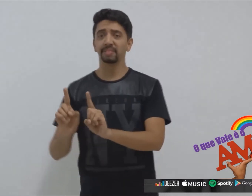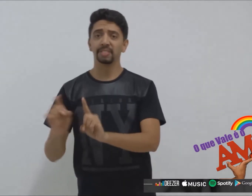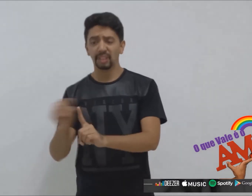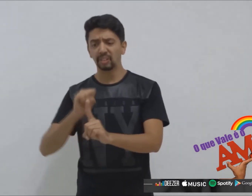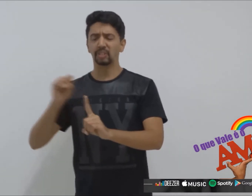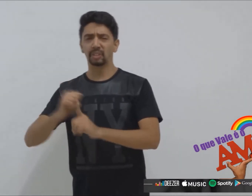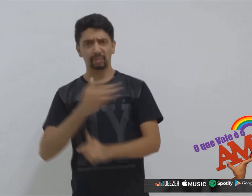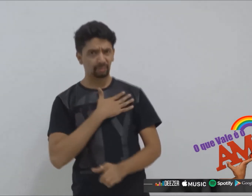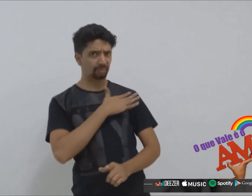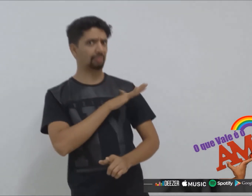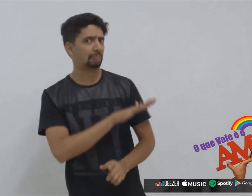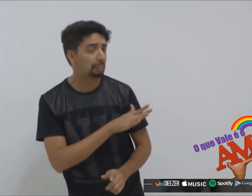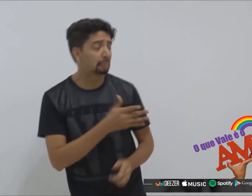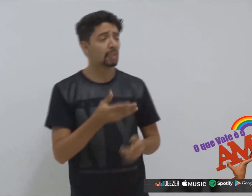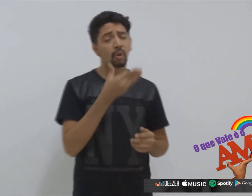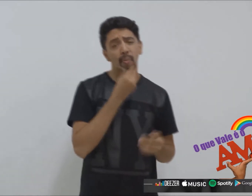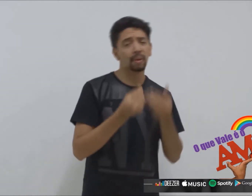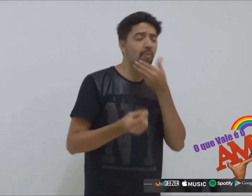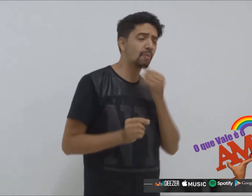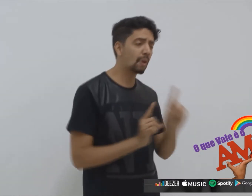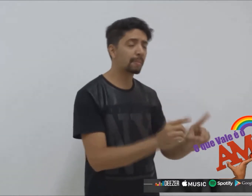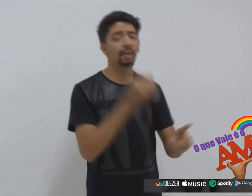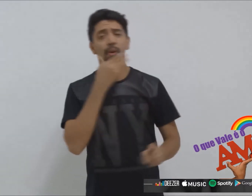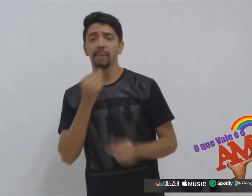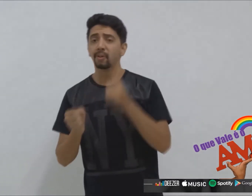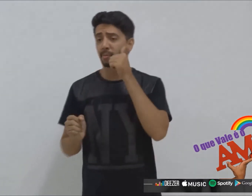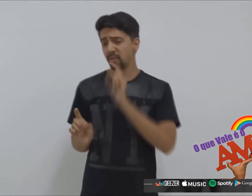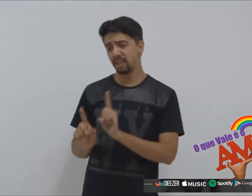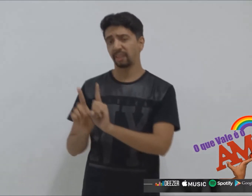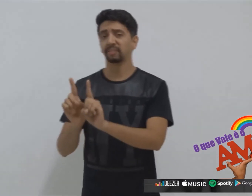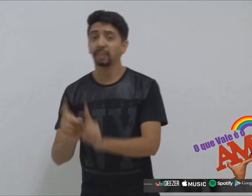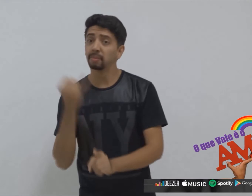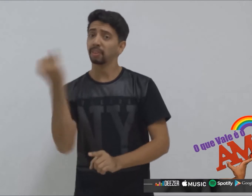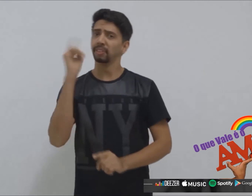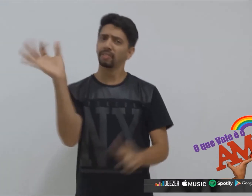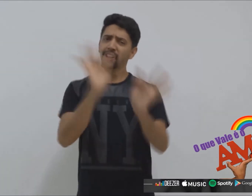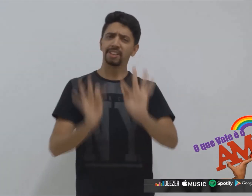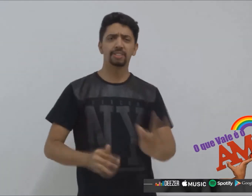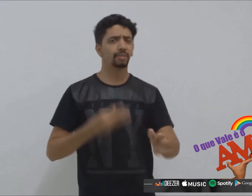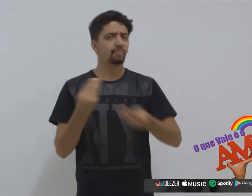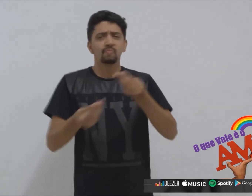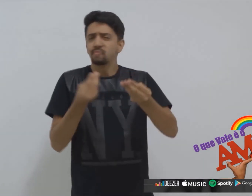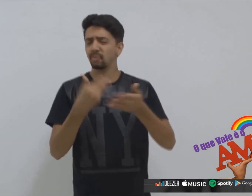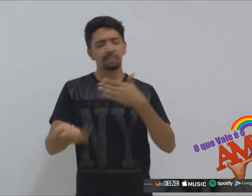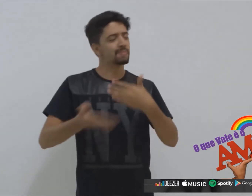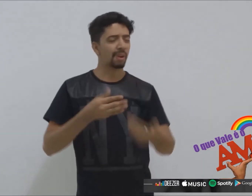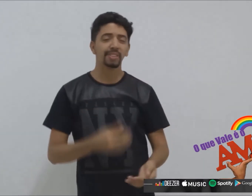o ditado e se vira o jacaré Mulha com homem, homem com mulher Que importa ser feliz, não importa como é